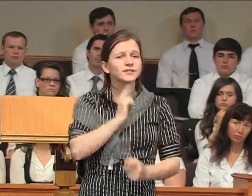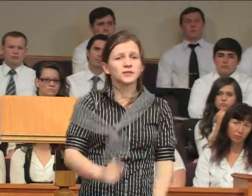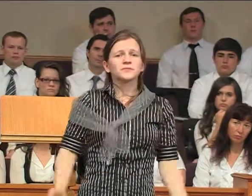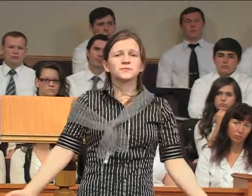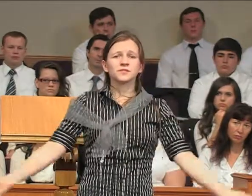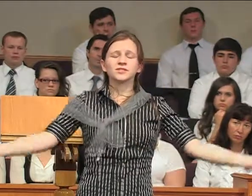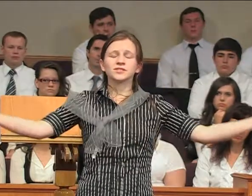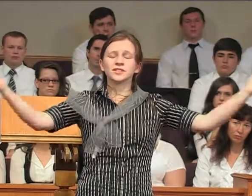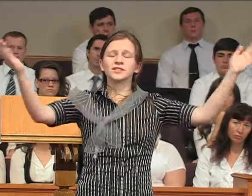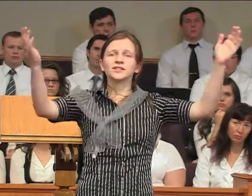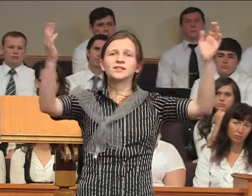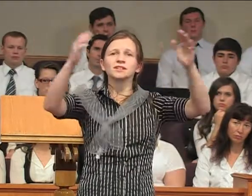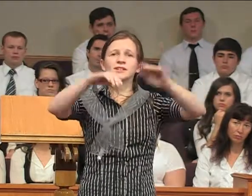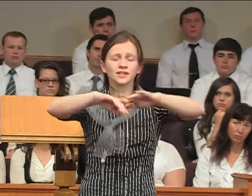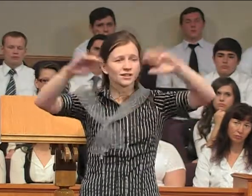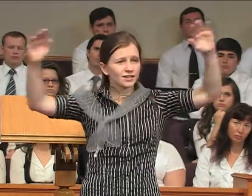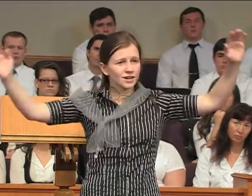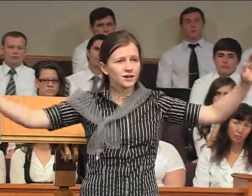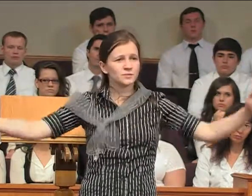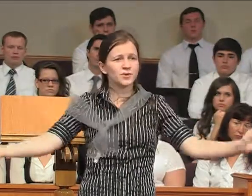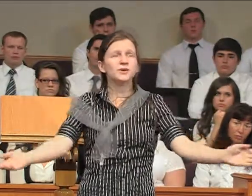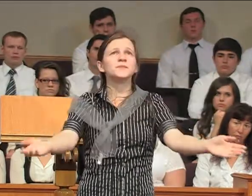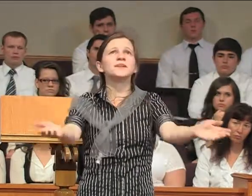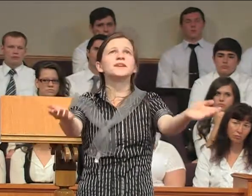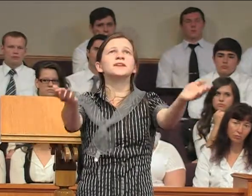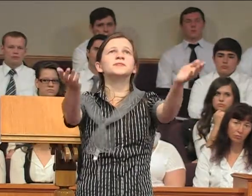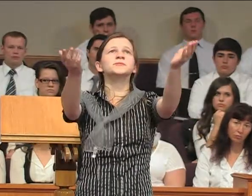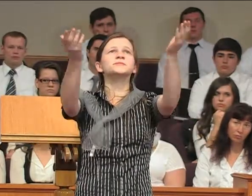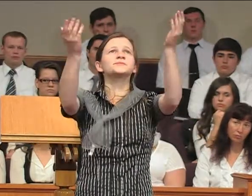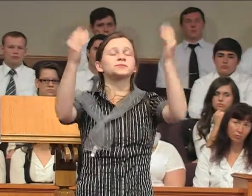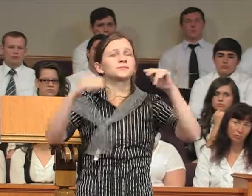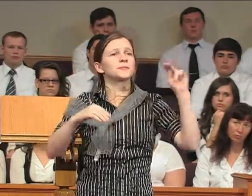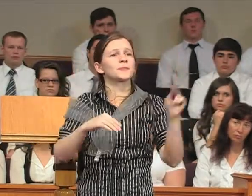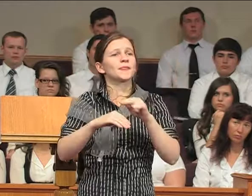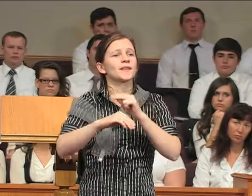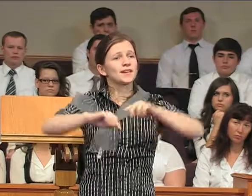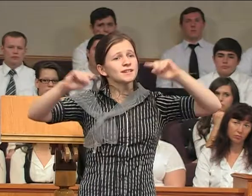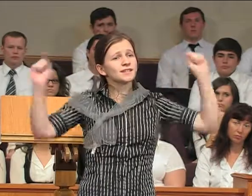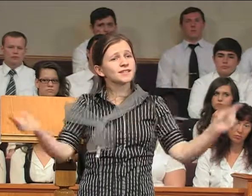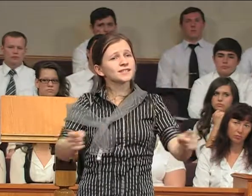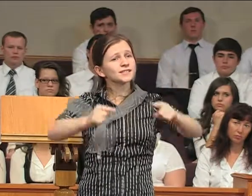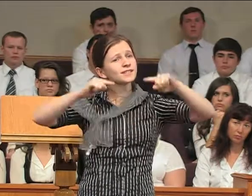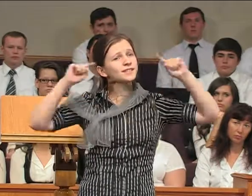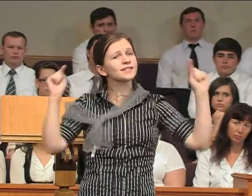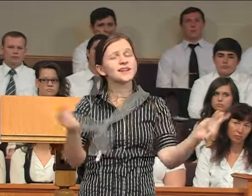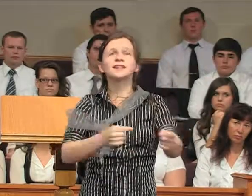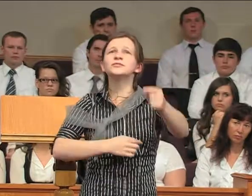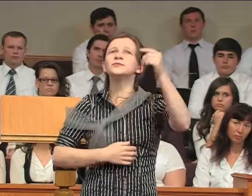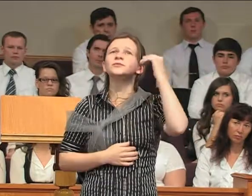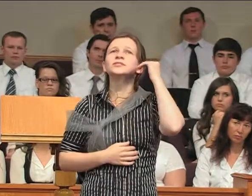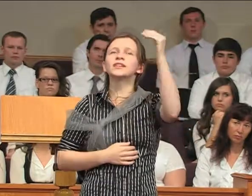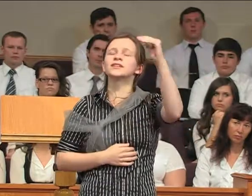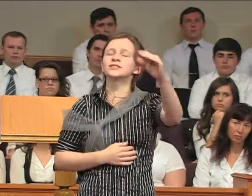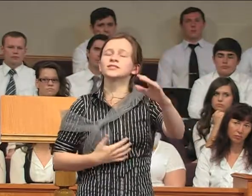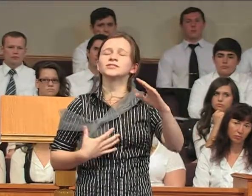пришли на помощь. Исцеленью моему